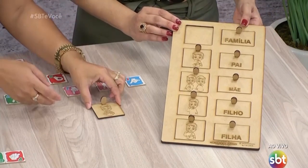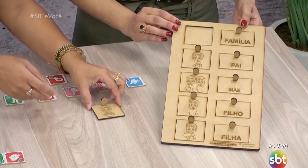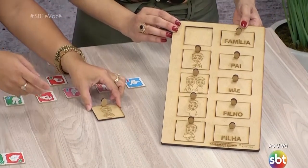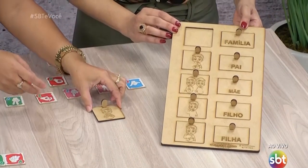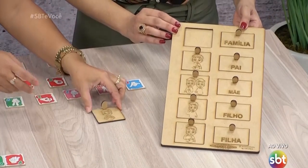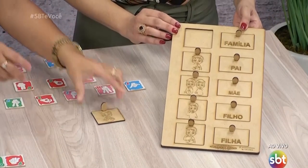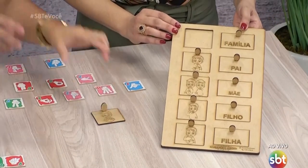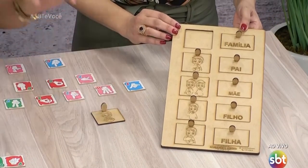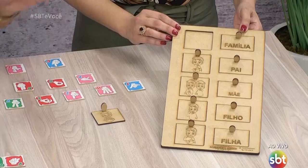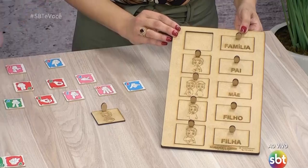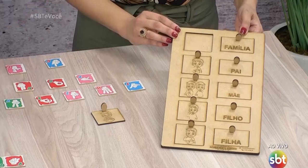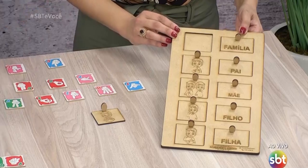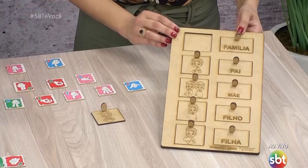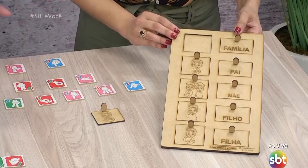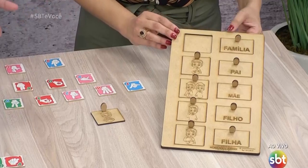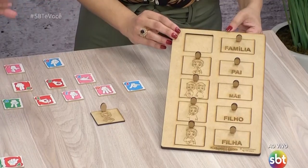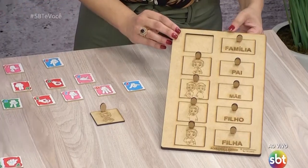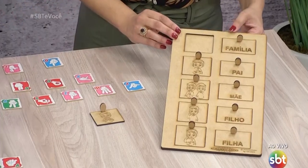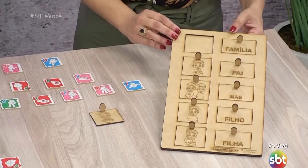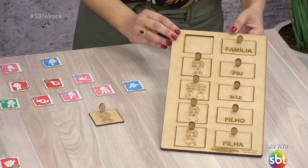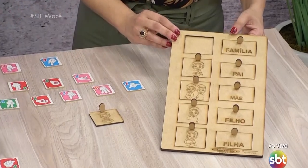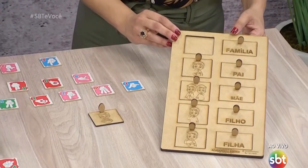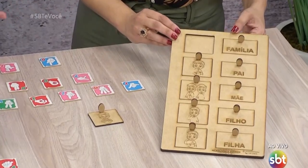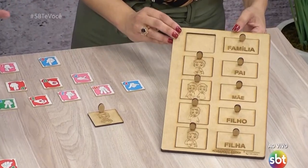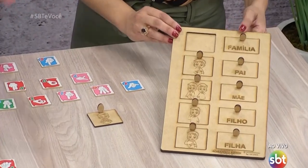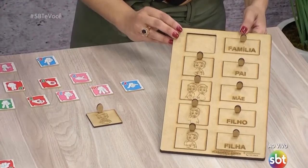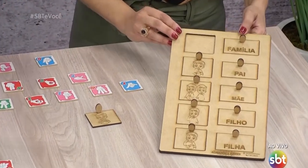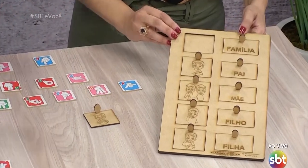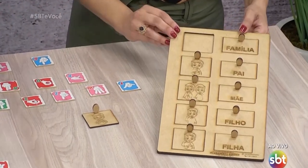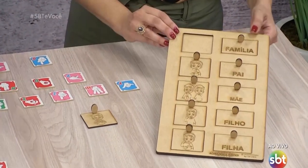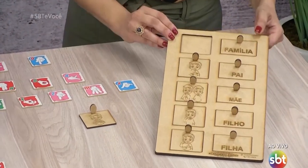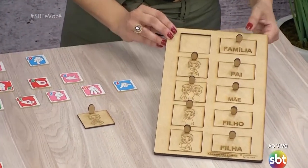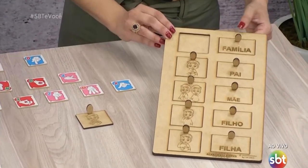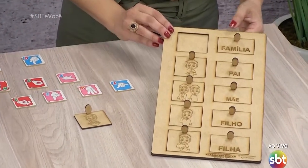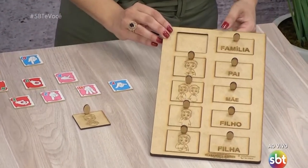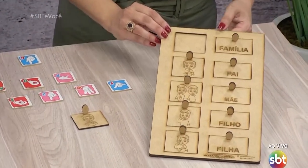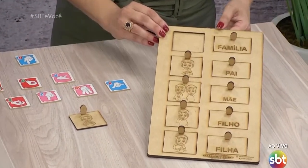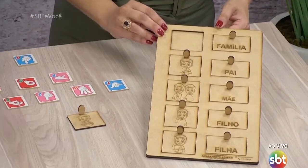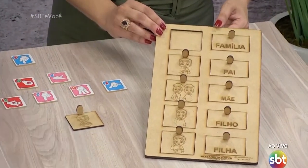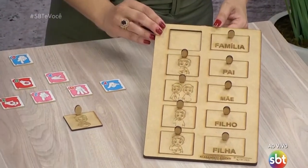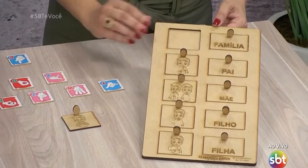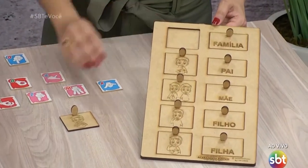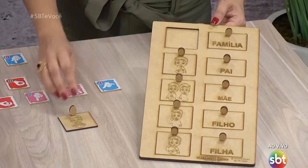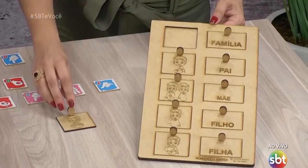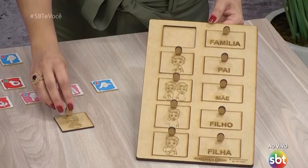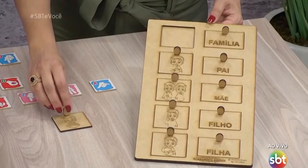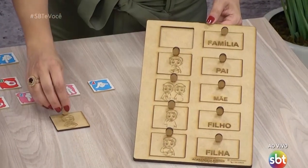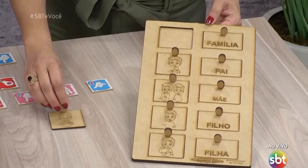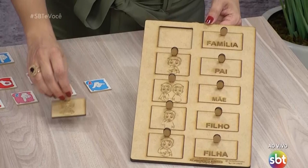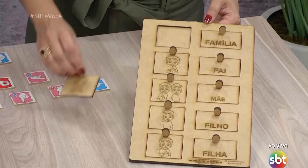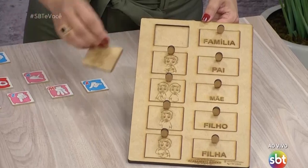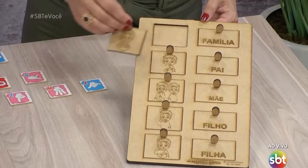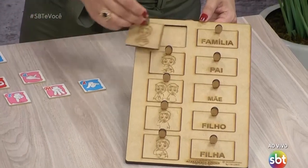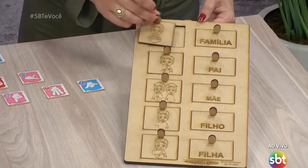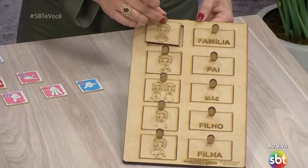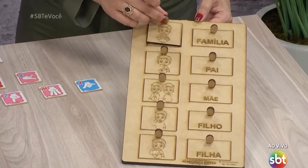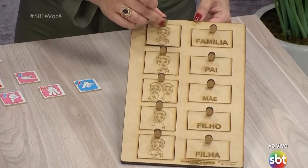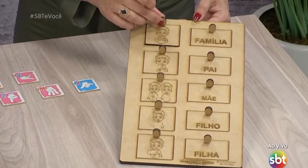família? A criança surda ou ouvinte tem que saber o sinal e a escrita. Então, o sinal de família. Mão direita, mão